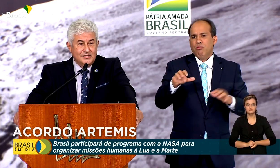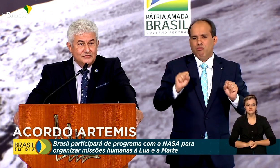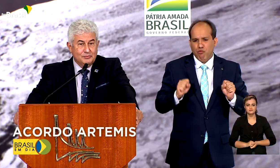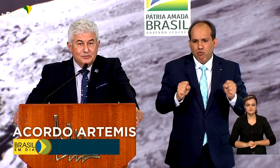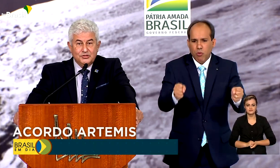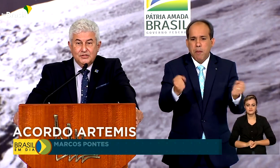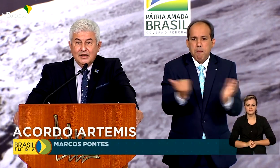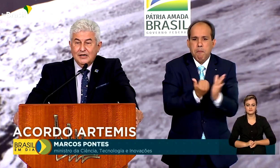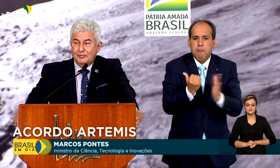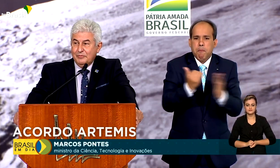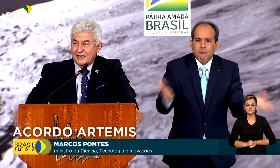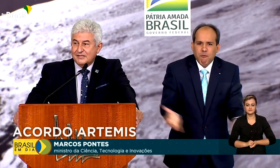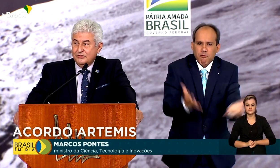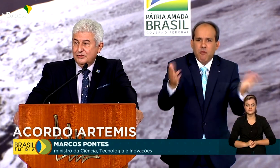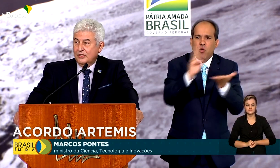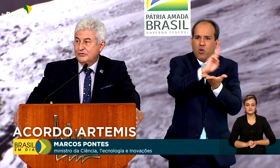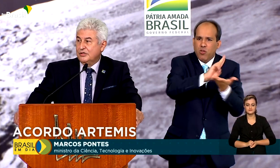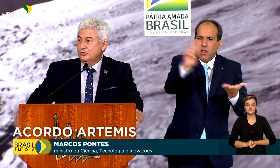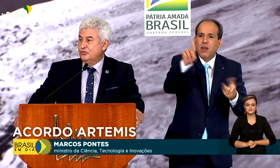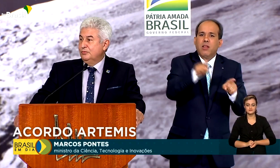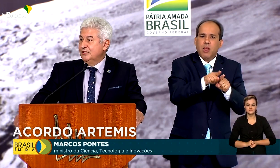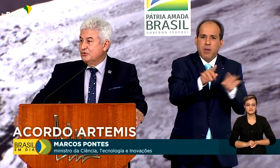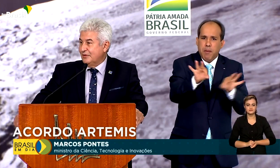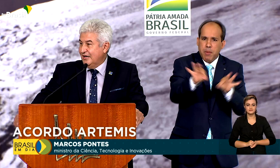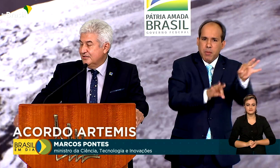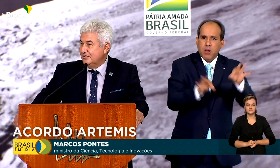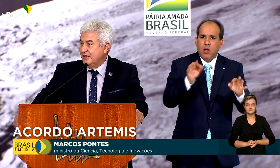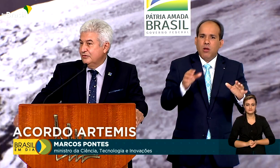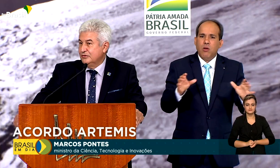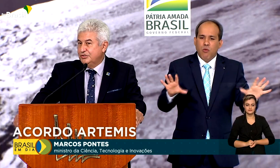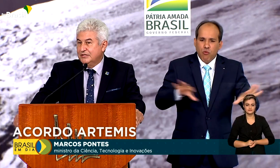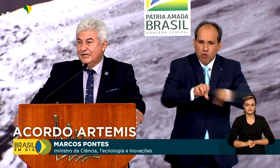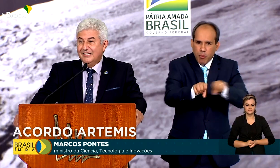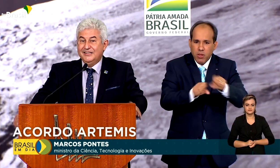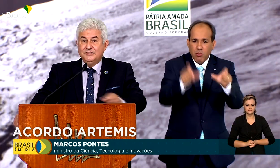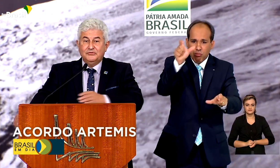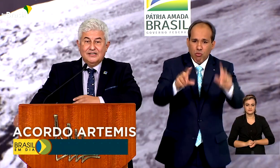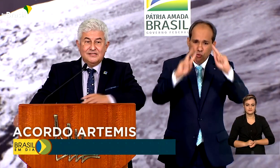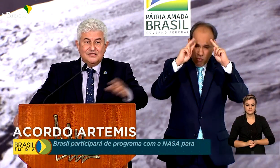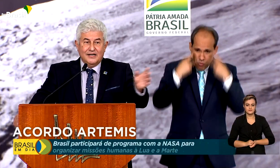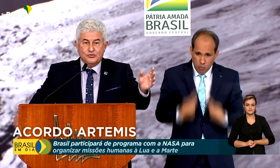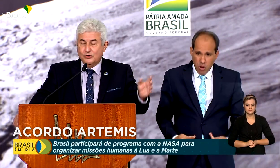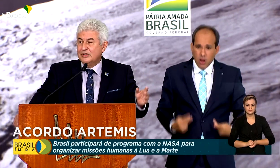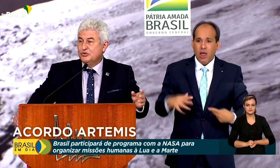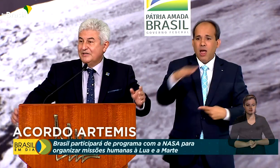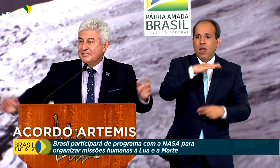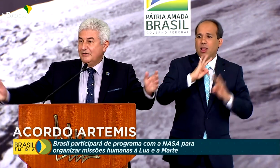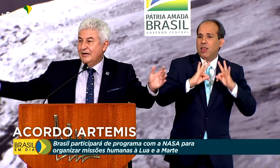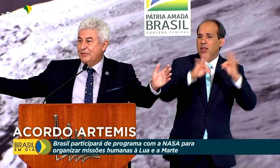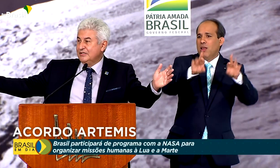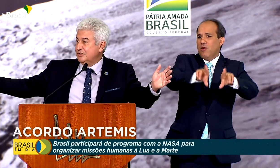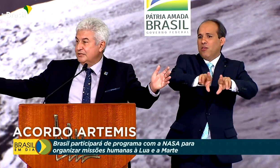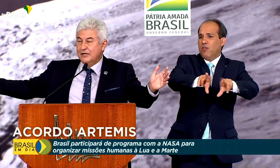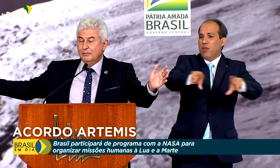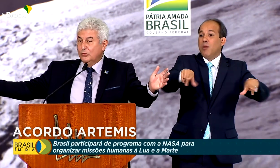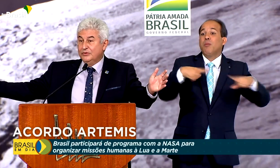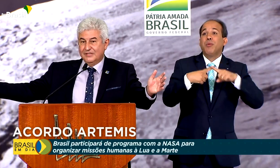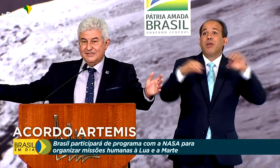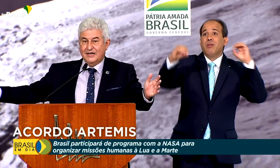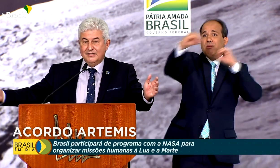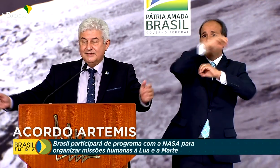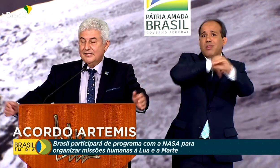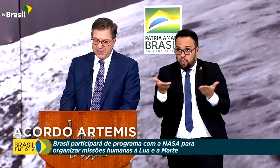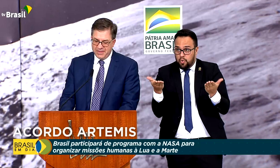universidades, vai permitir a preparação de novos recursos humanos para a área de tecnologia em diversas áreas. O programa espacial abrange